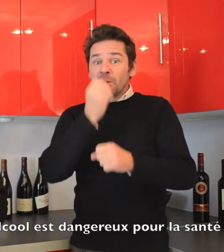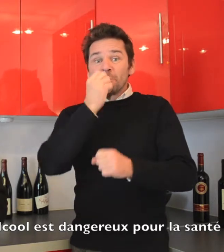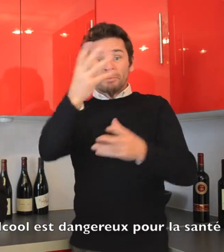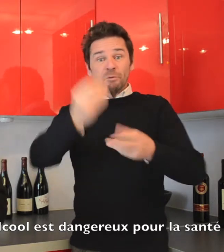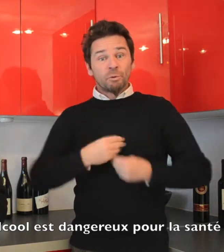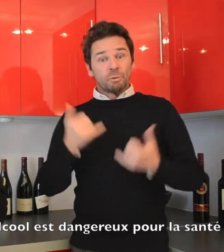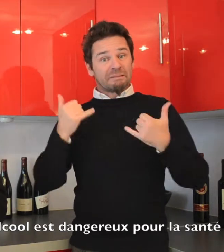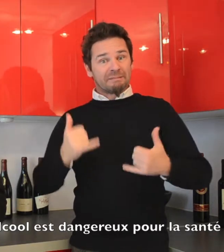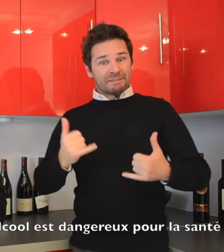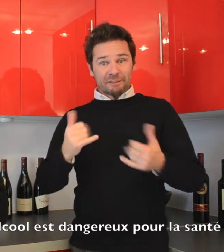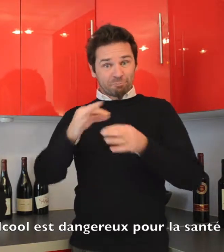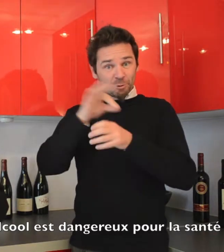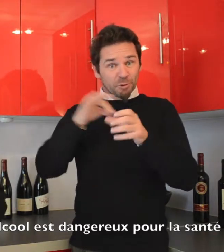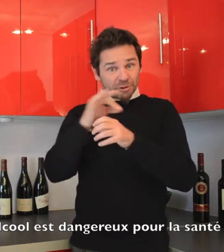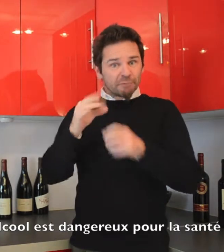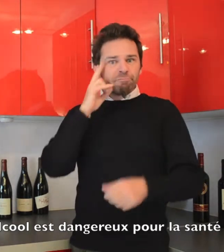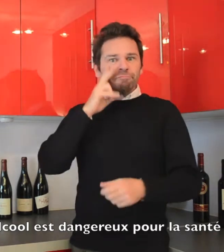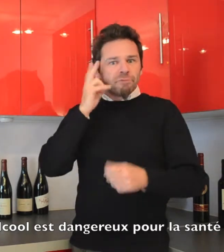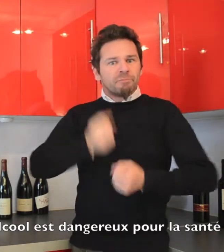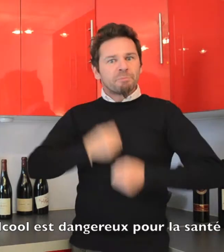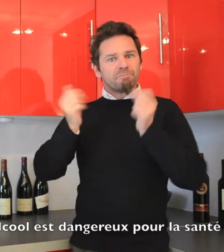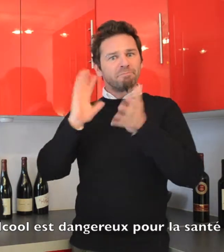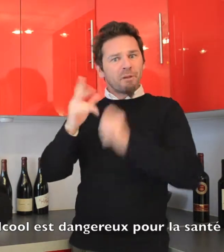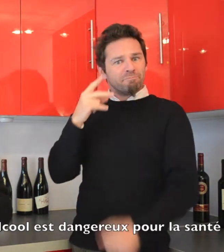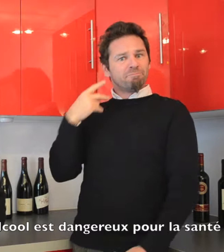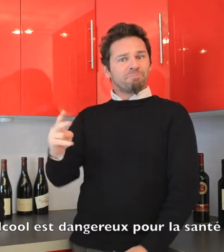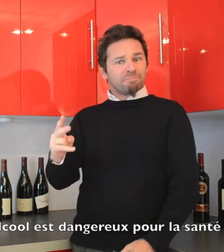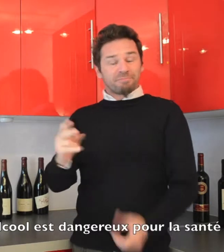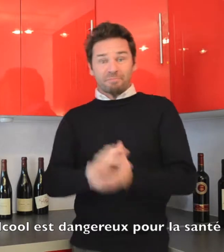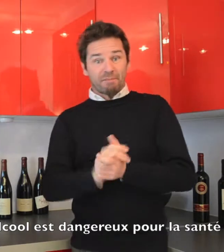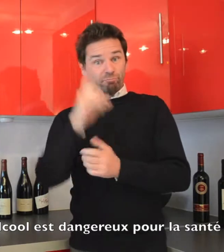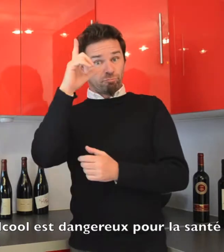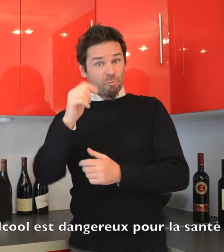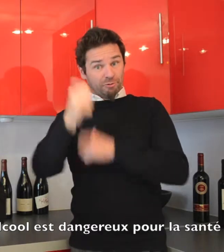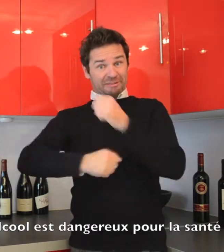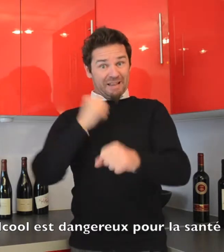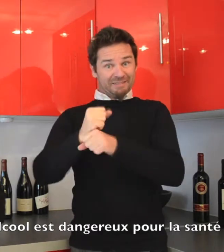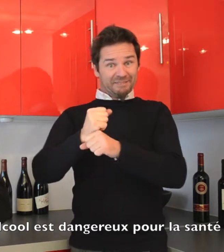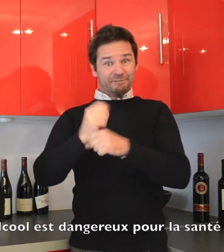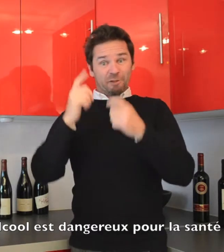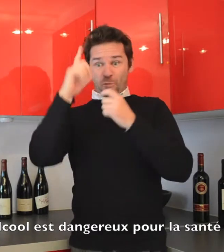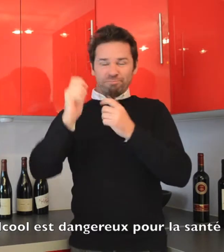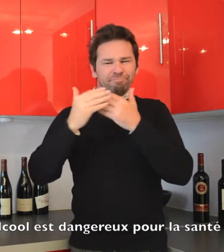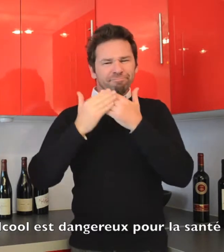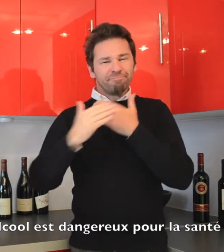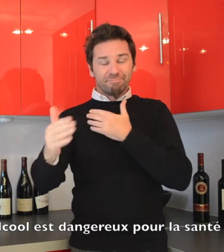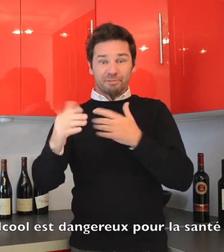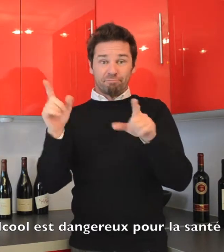avec Lévenne. Pour bien commencer l'année, comme beaucoup de gens, on s'est dit qu'on allait commencer avec des bulles.